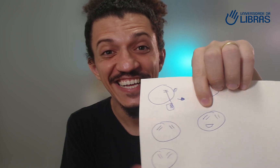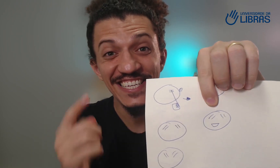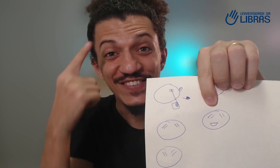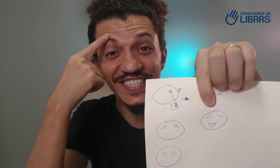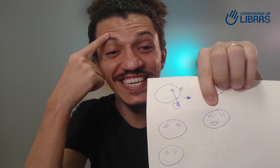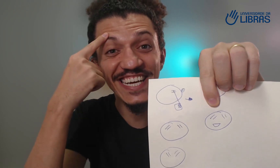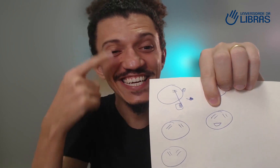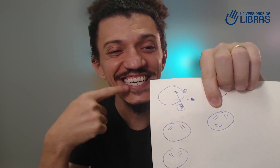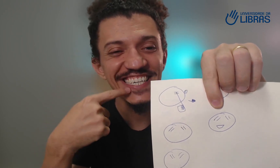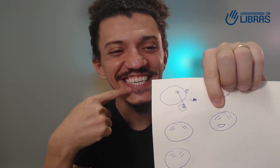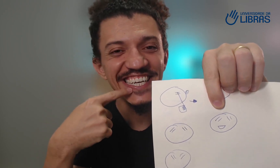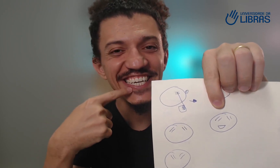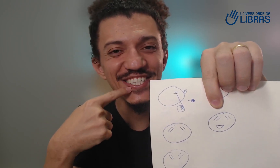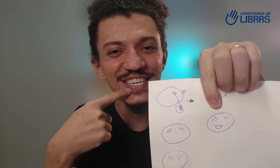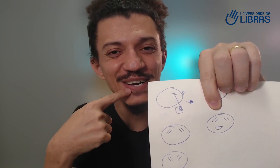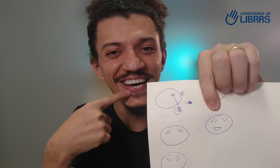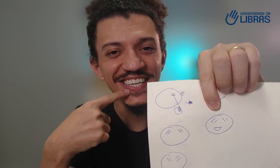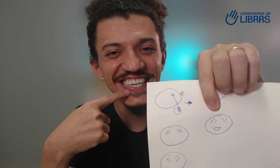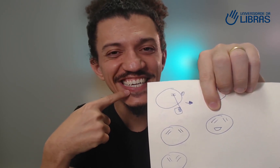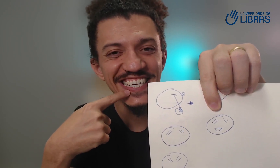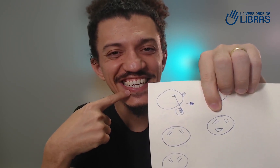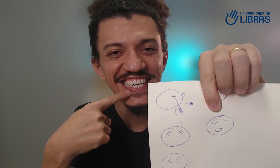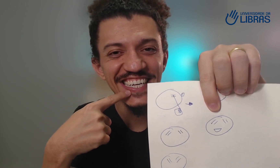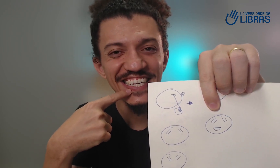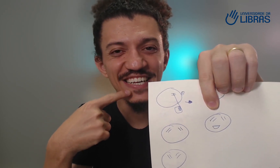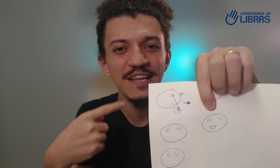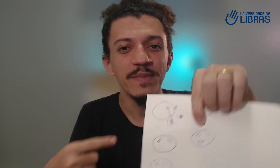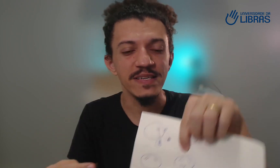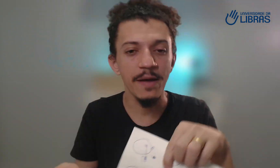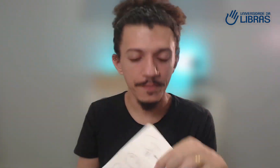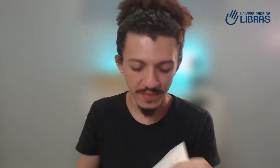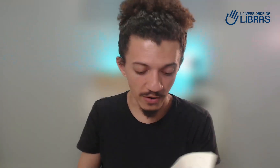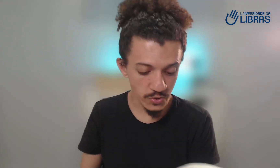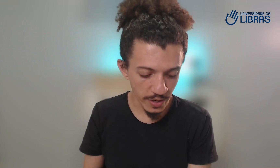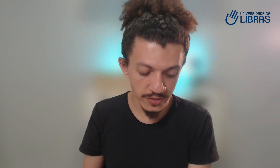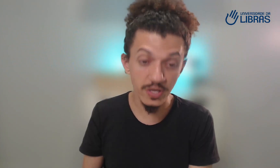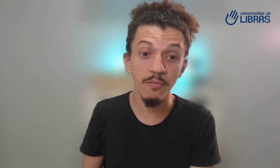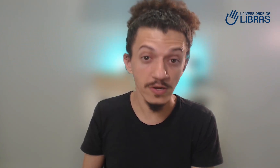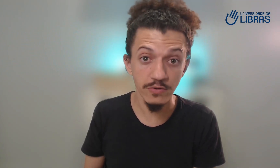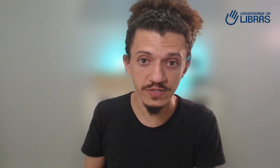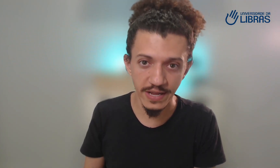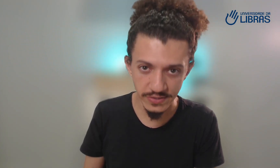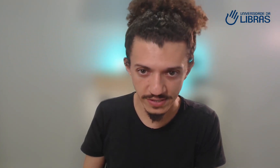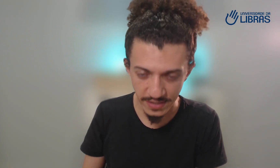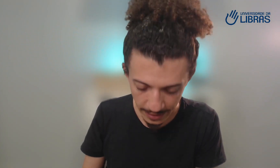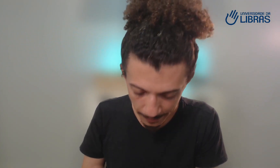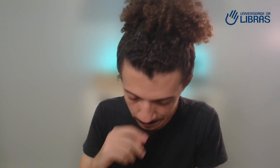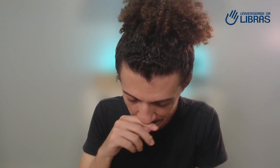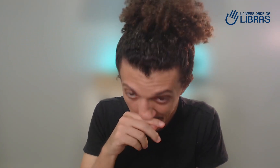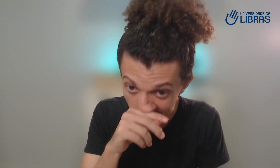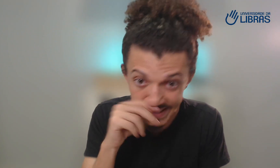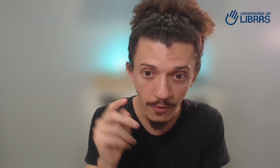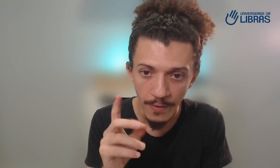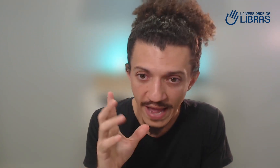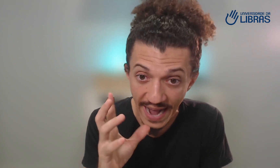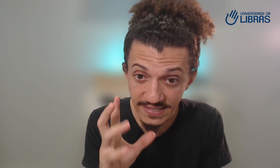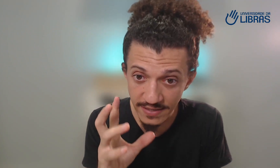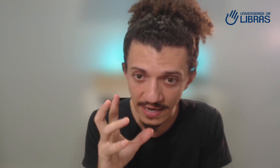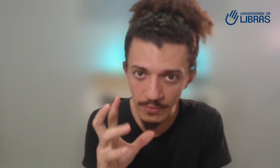a boca fechada é erguida e sorriso aberto. É o sorriso que mostra os dentes desse daqui. Então, a escrita da língua